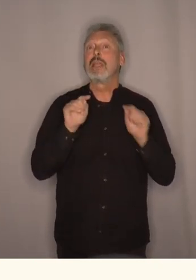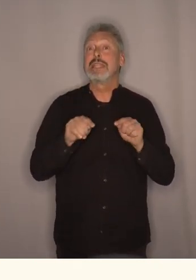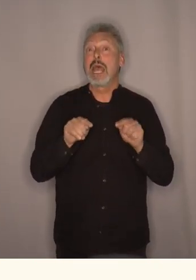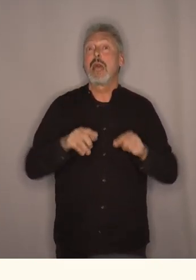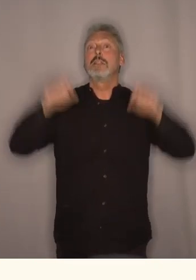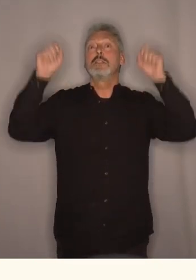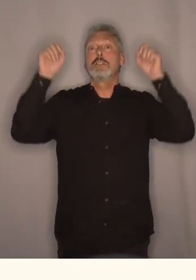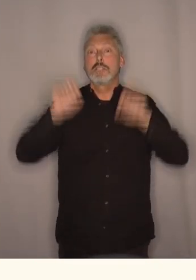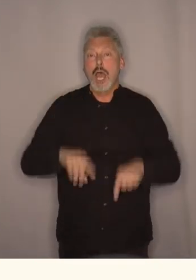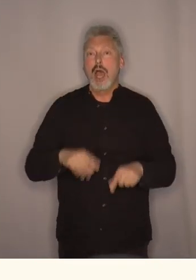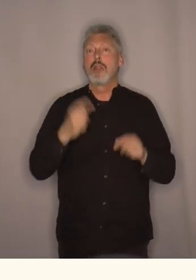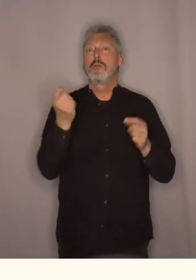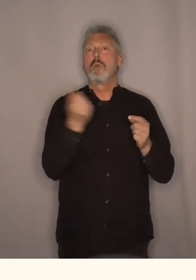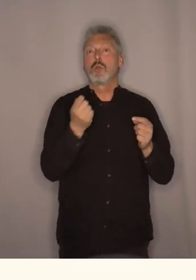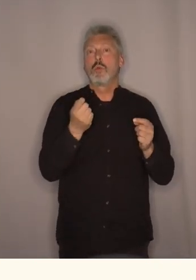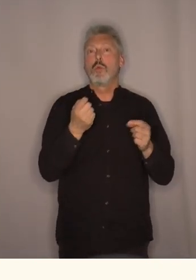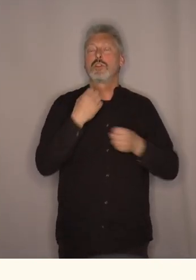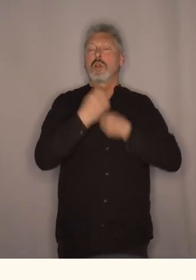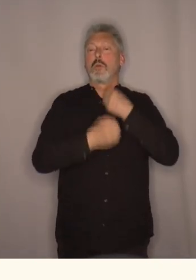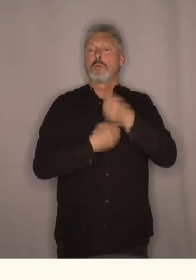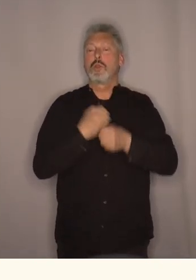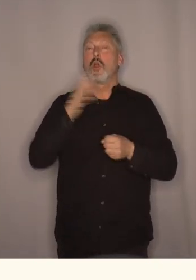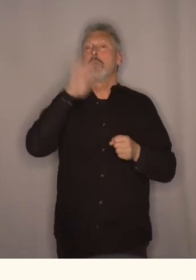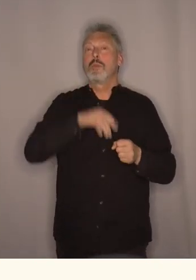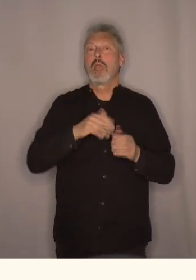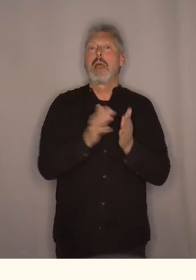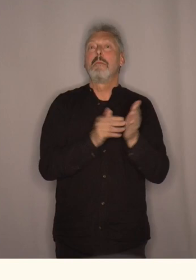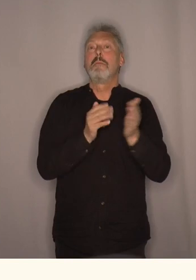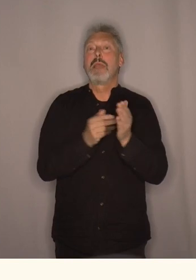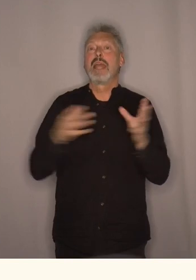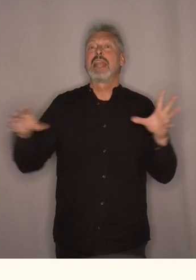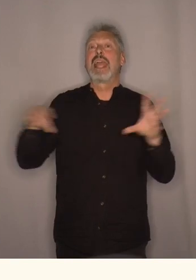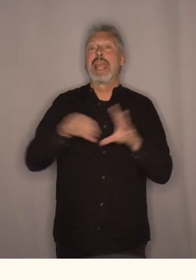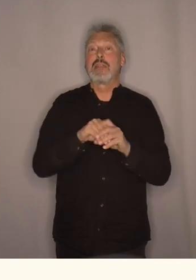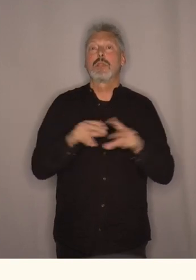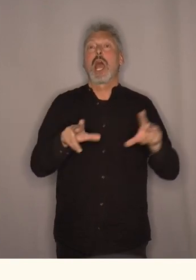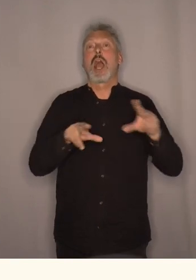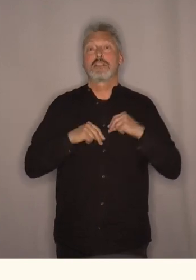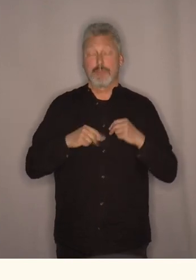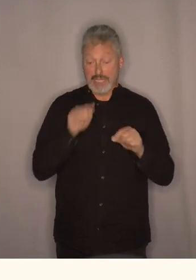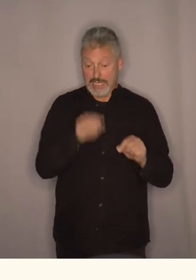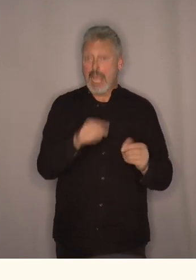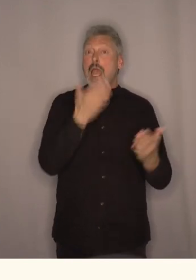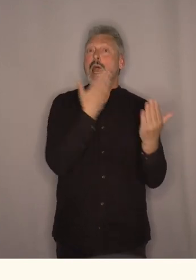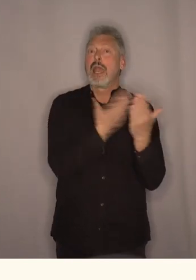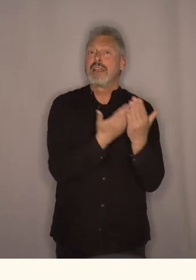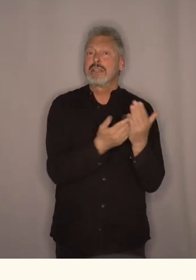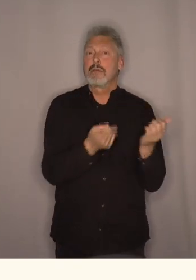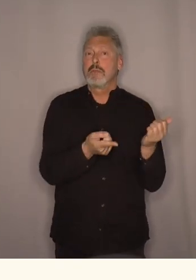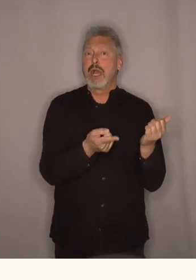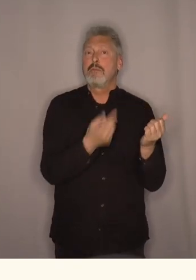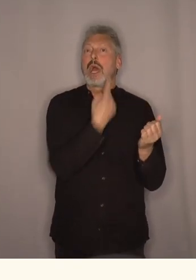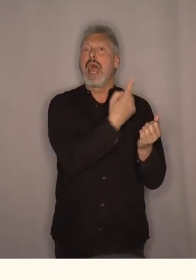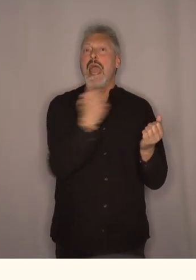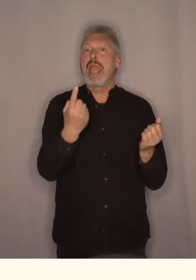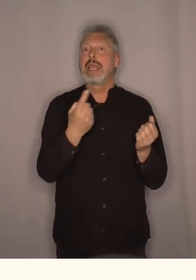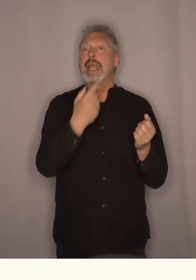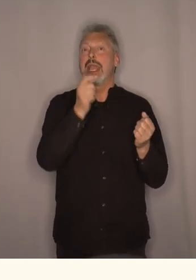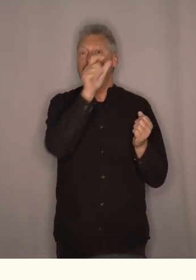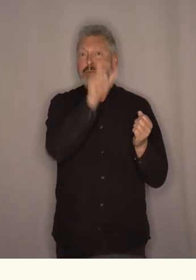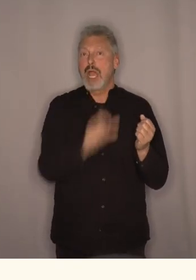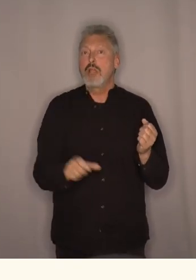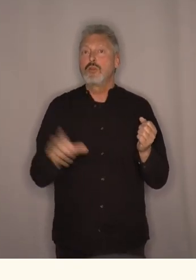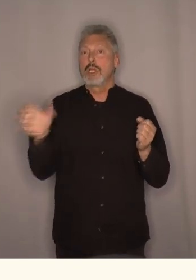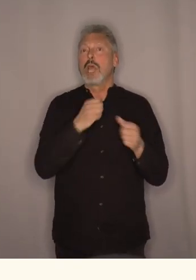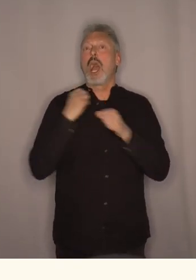start på noe som kan gjøre byen mer inkluderende og aksepterende og det er et eksempel på hvordan enkelpersoner faktisk kan ta ansvar